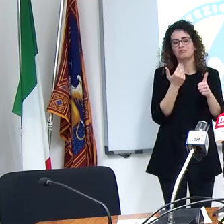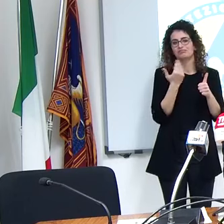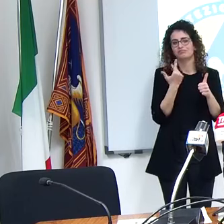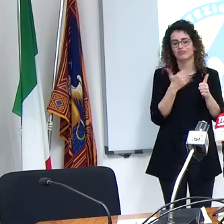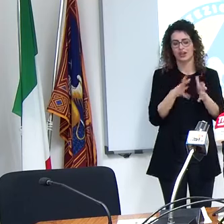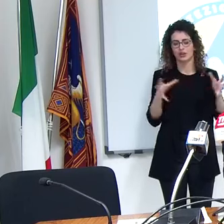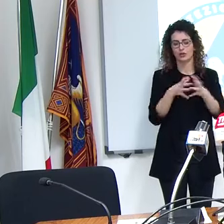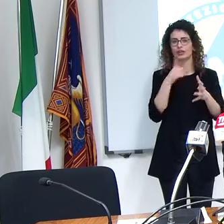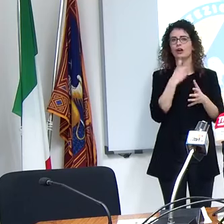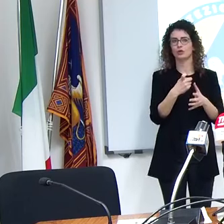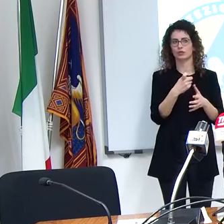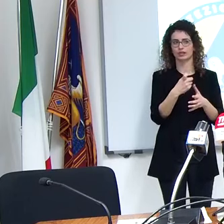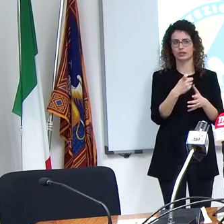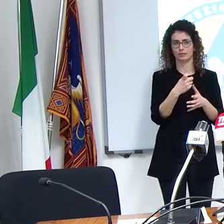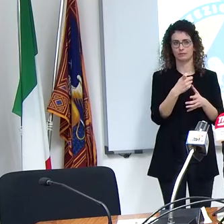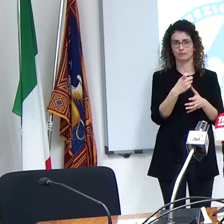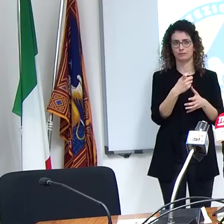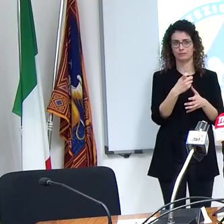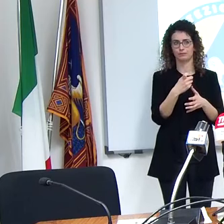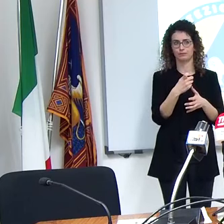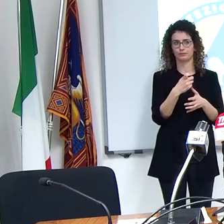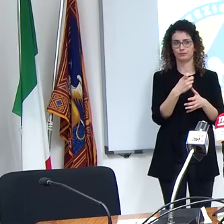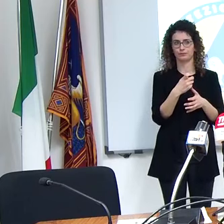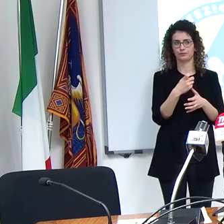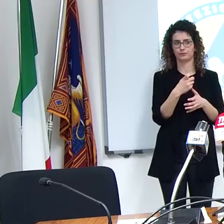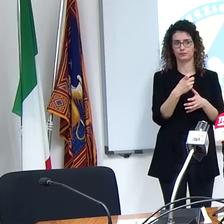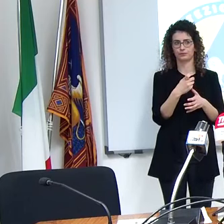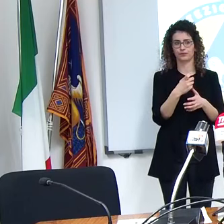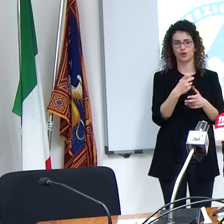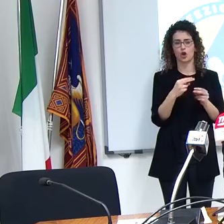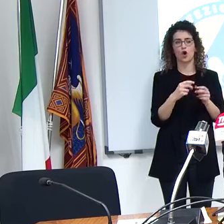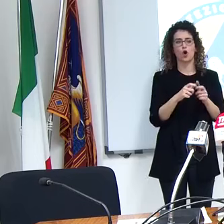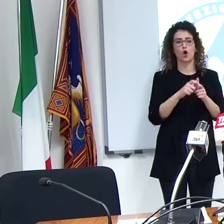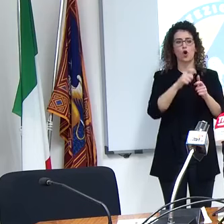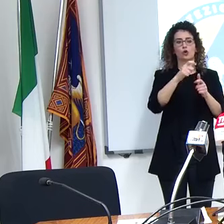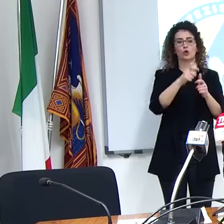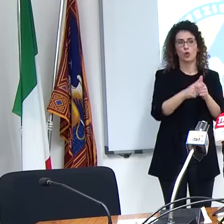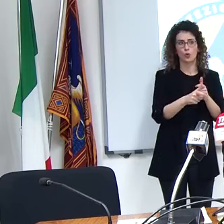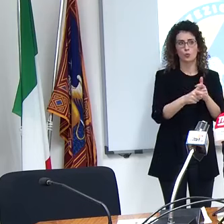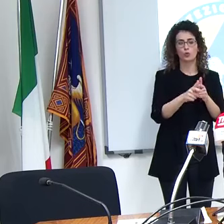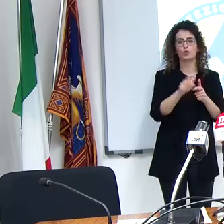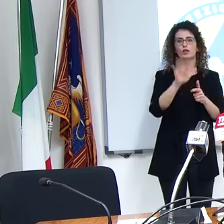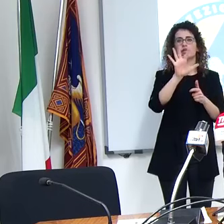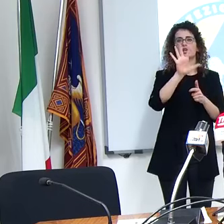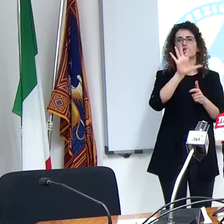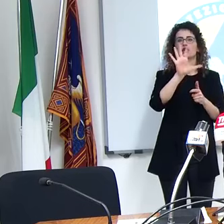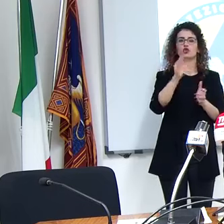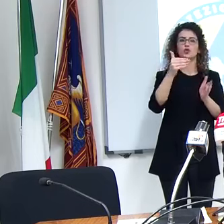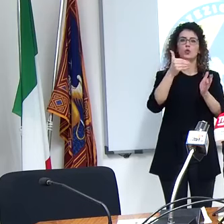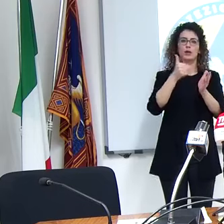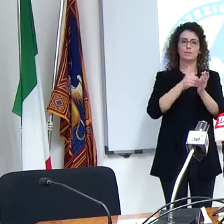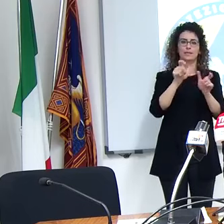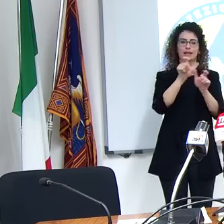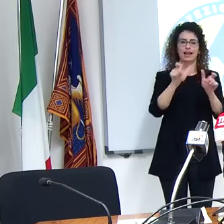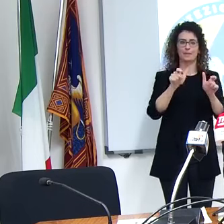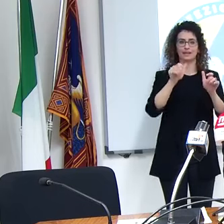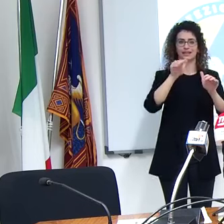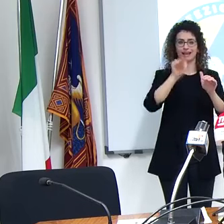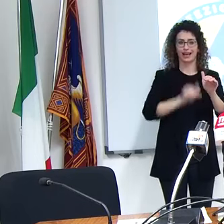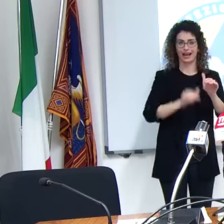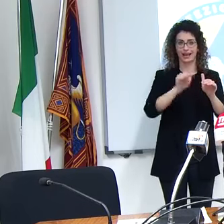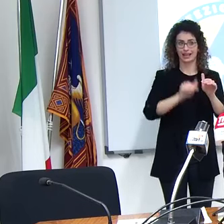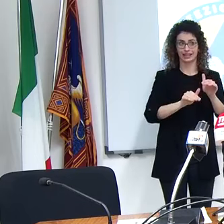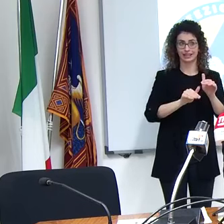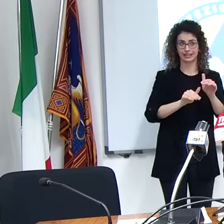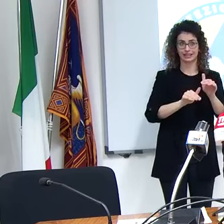zona rossa vale ancora la deroga per i comuni inferiori ai 5.000 abitanti per gli spostamenti